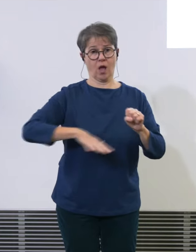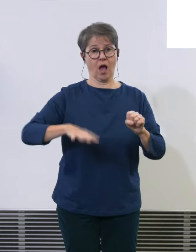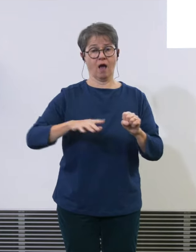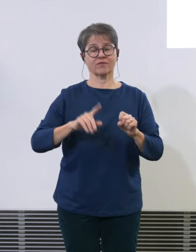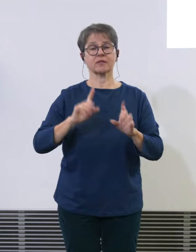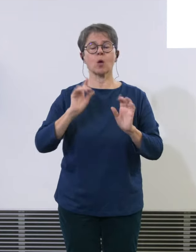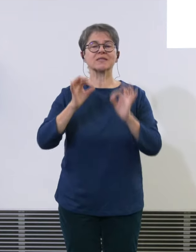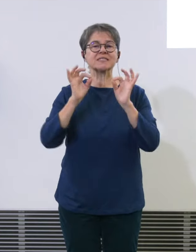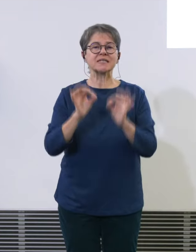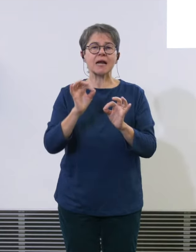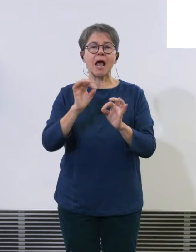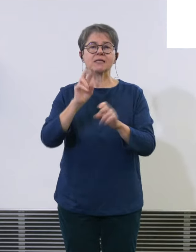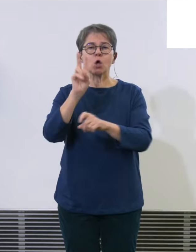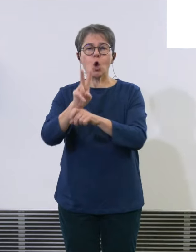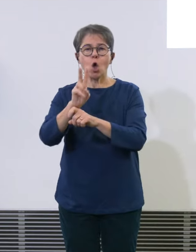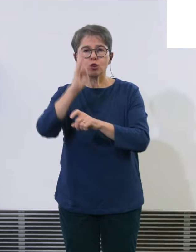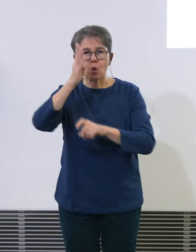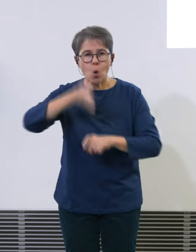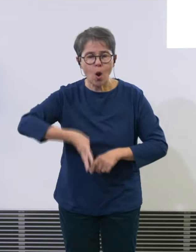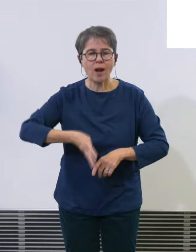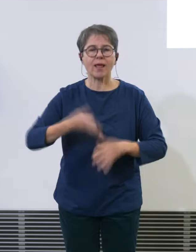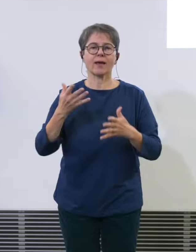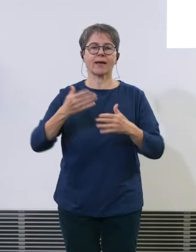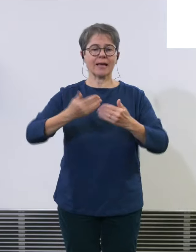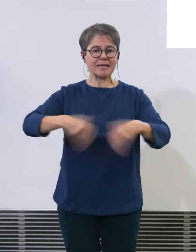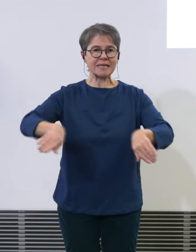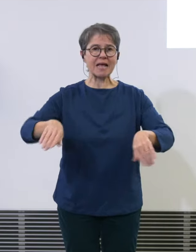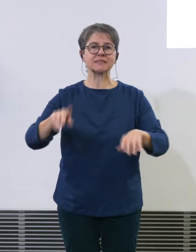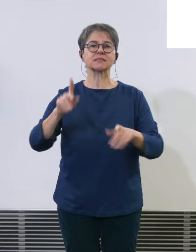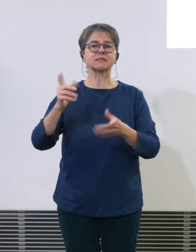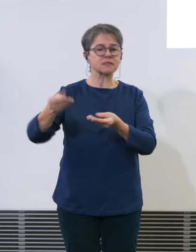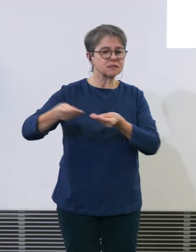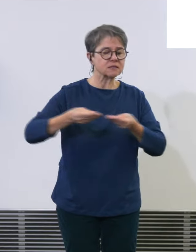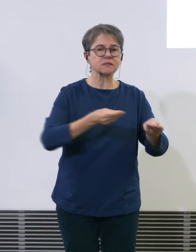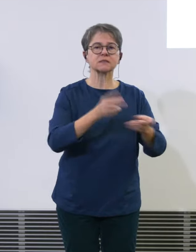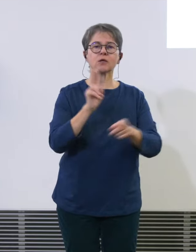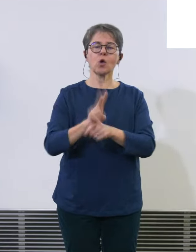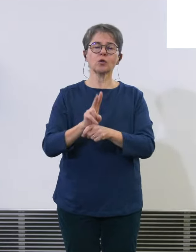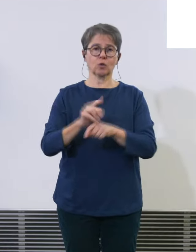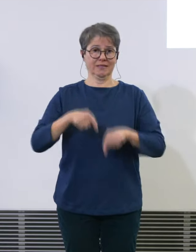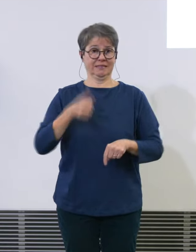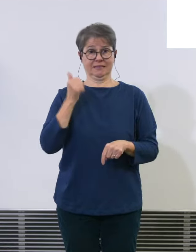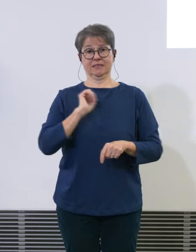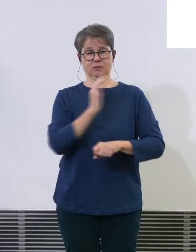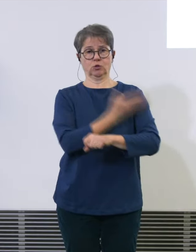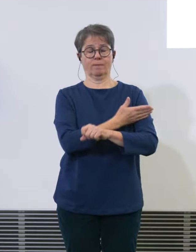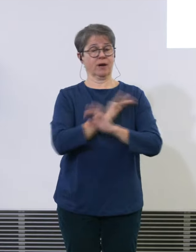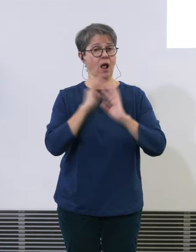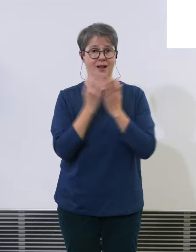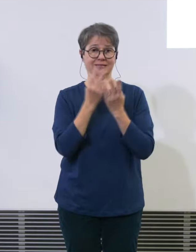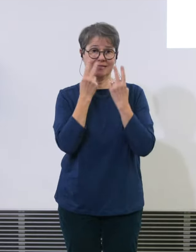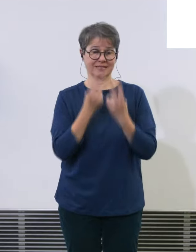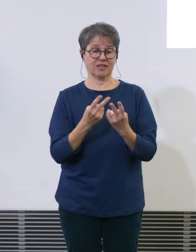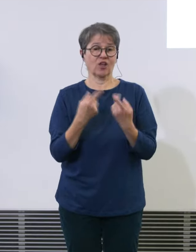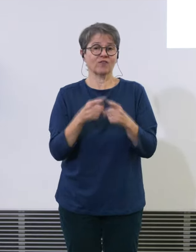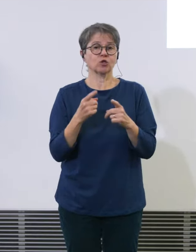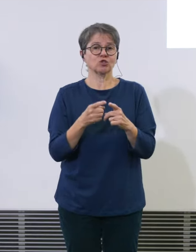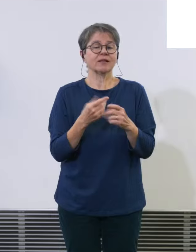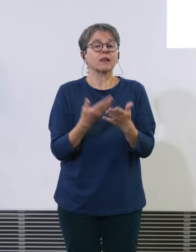Sicherheitskontrollen Grenzkontrollen all die Themen die wir in diesem Sommer gesehen haben also es sind verschiedene Faktoren innen fliessen wir sehen es